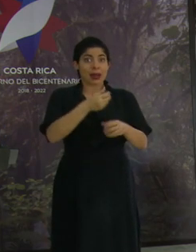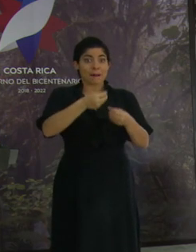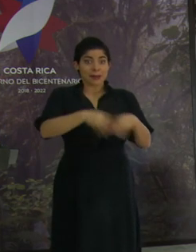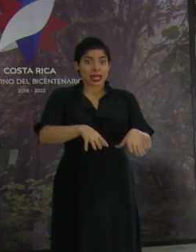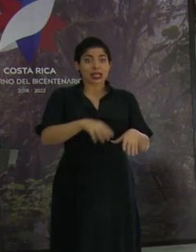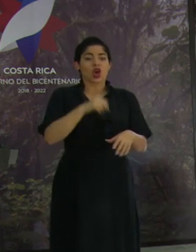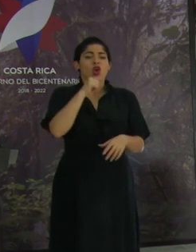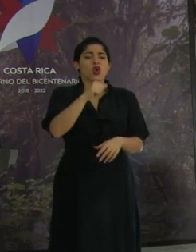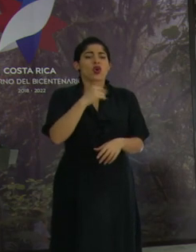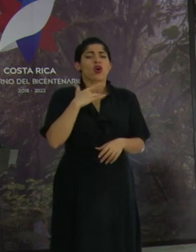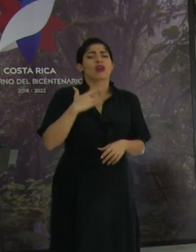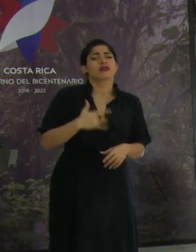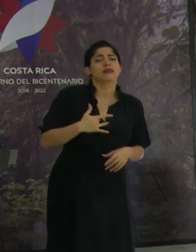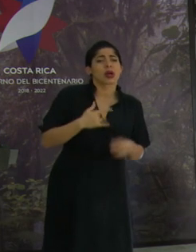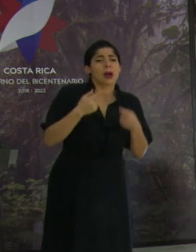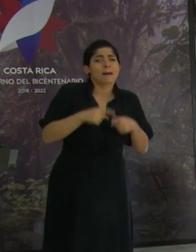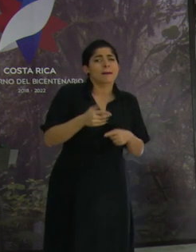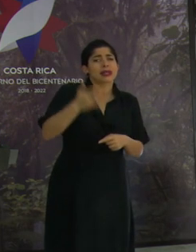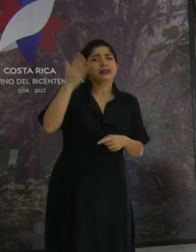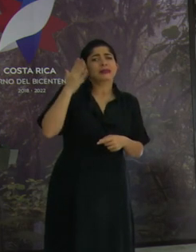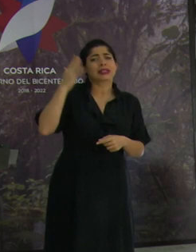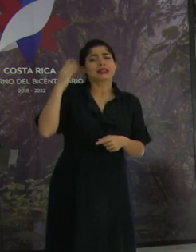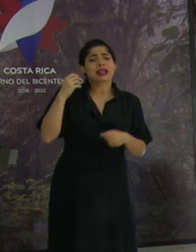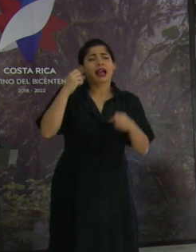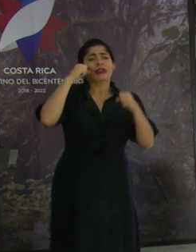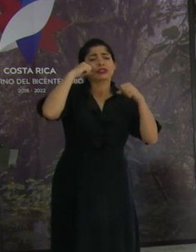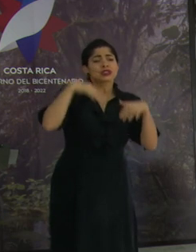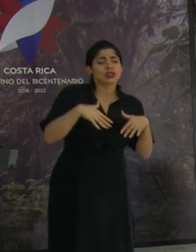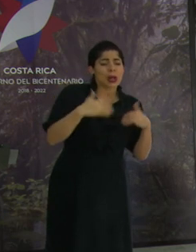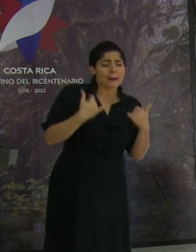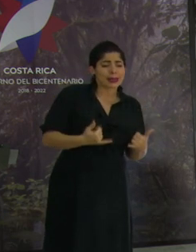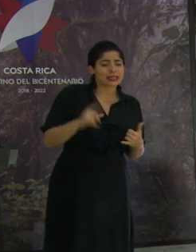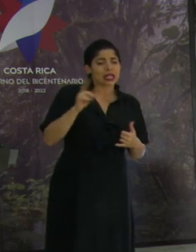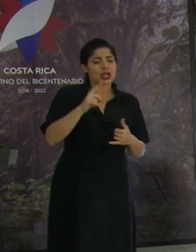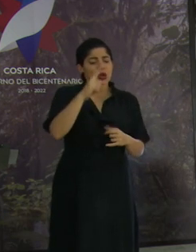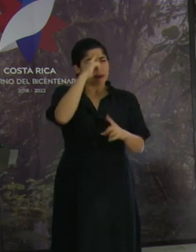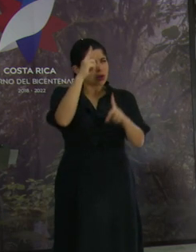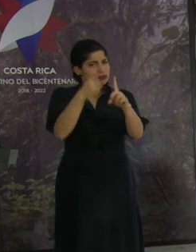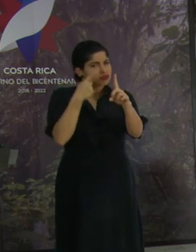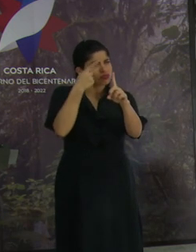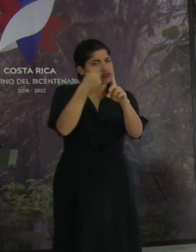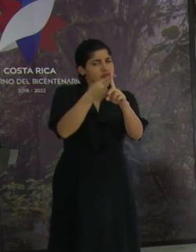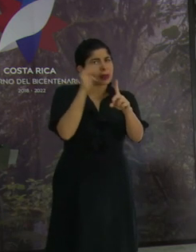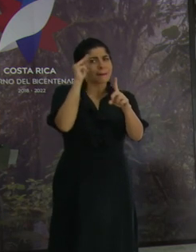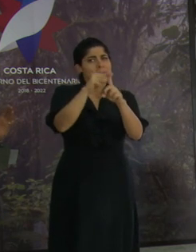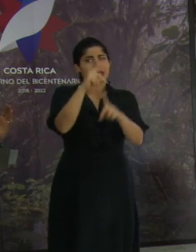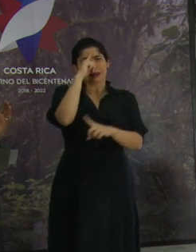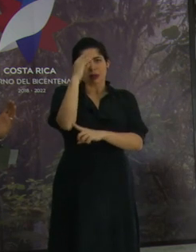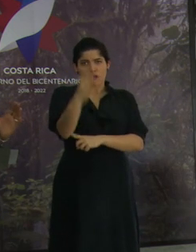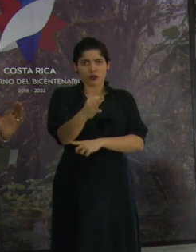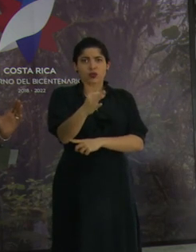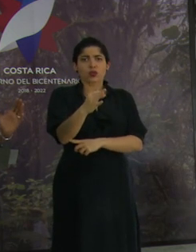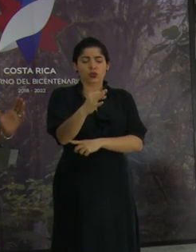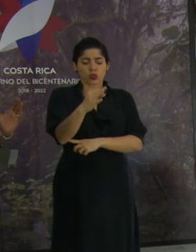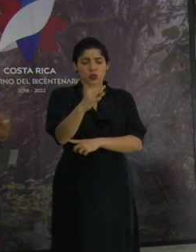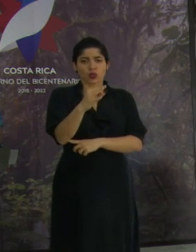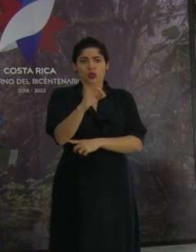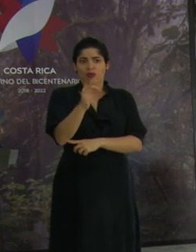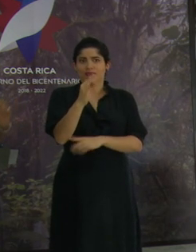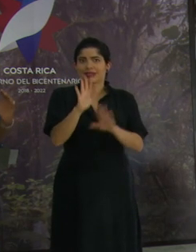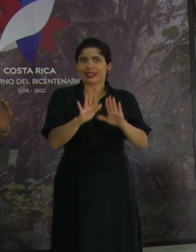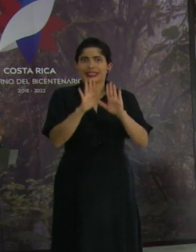lamentarse de lo que fue su pasado, ni llorar de su presente, sino de colocarse metas de futuro de manera